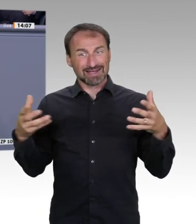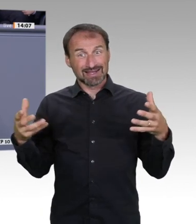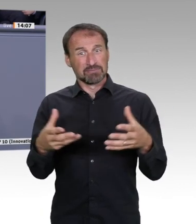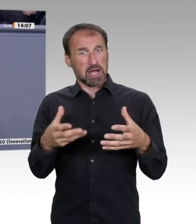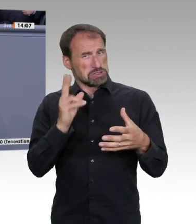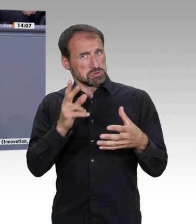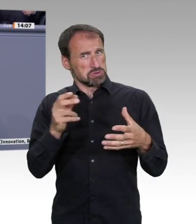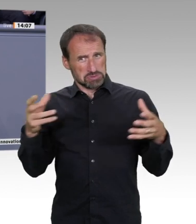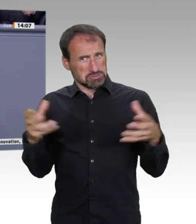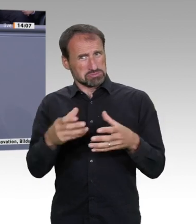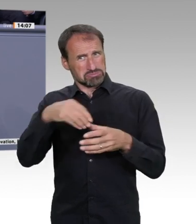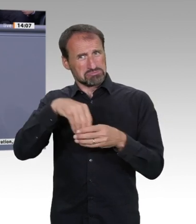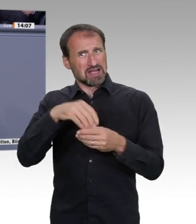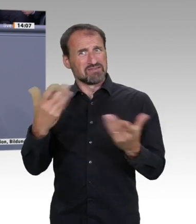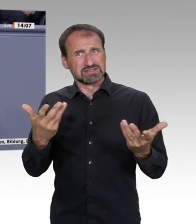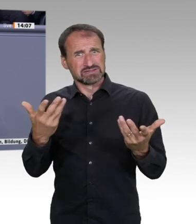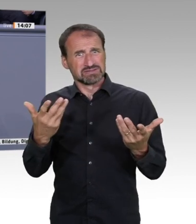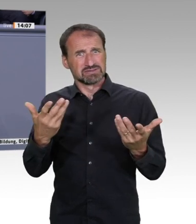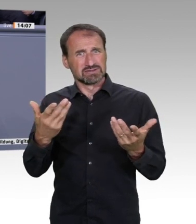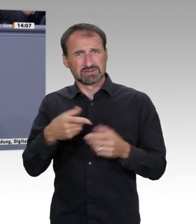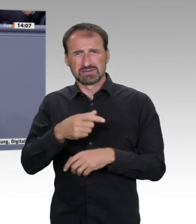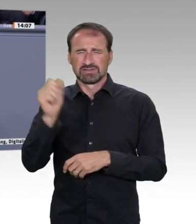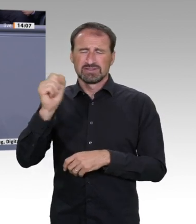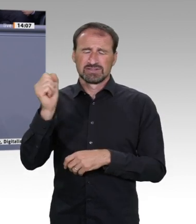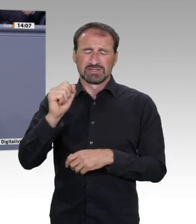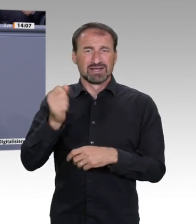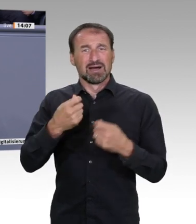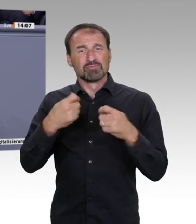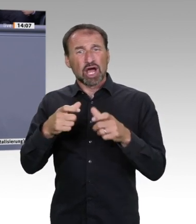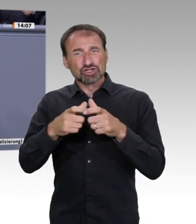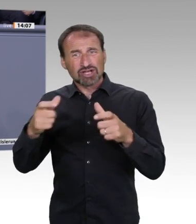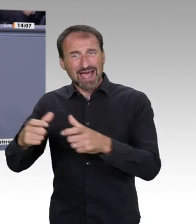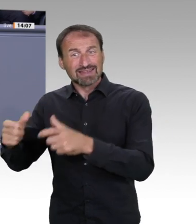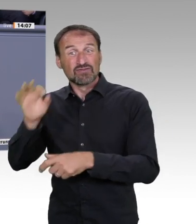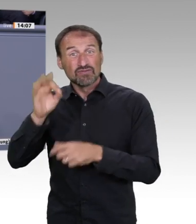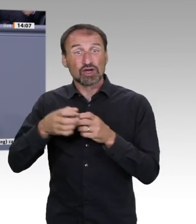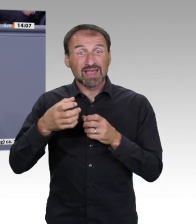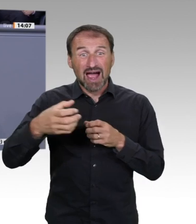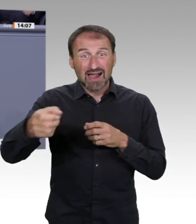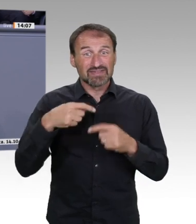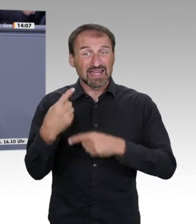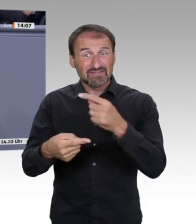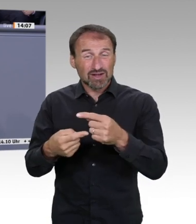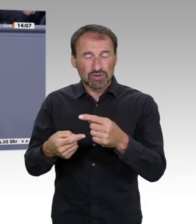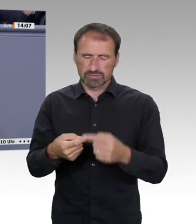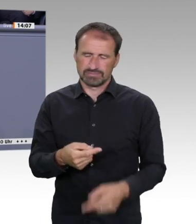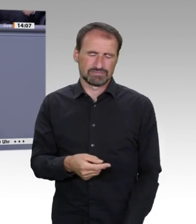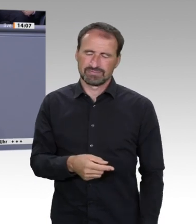arbeiten alle Schulen im ganzen Land seit Jahren digital. Nicht die Großen schlagen die Kleinen, sondern die Schnellen die